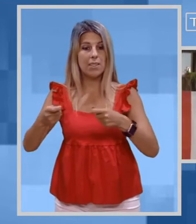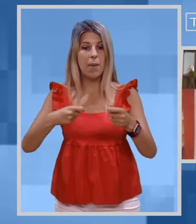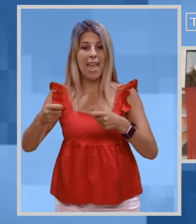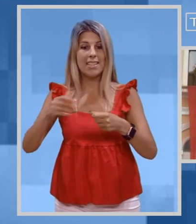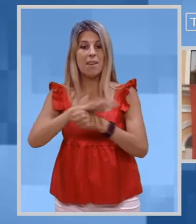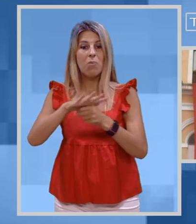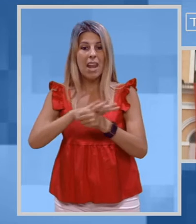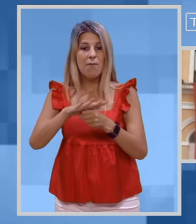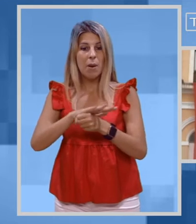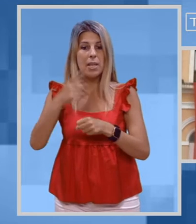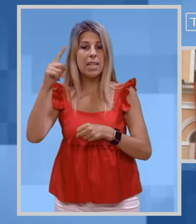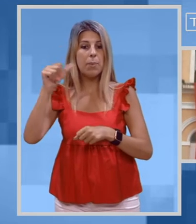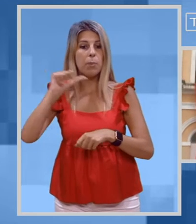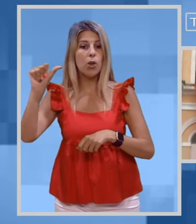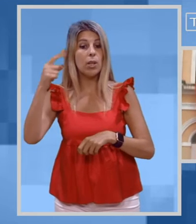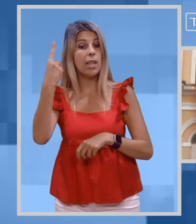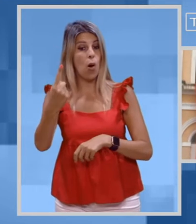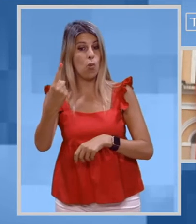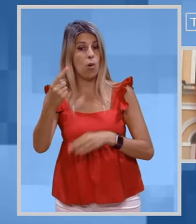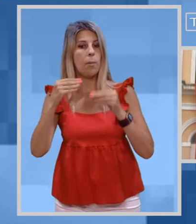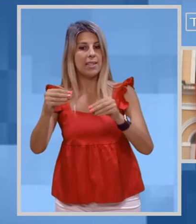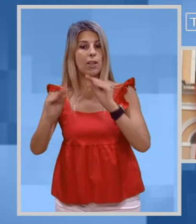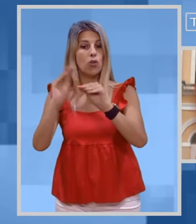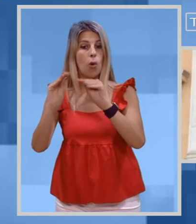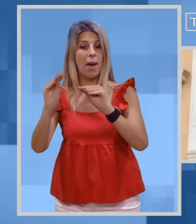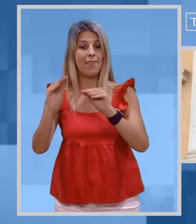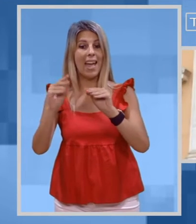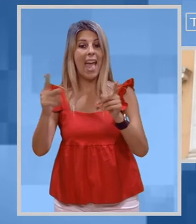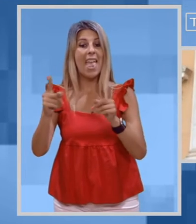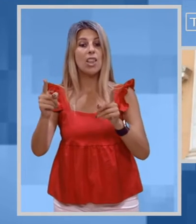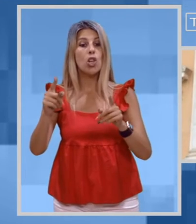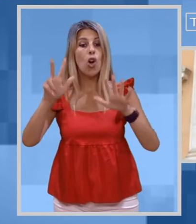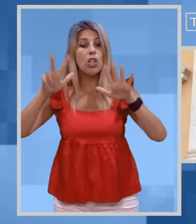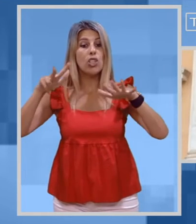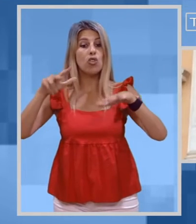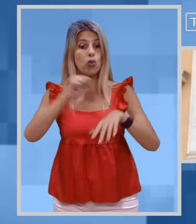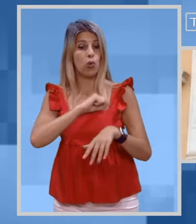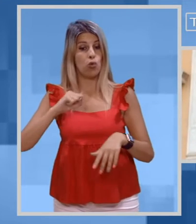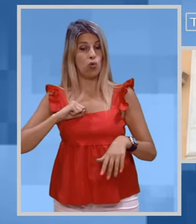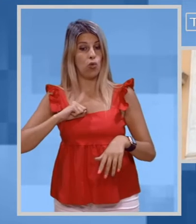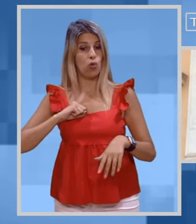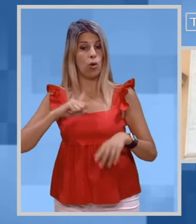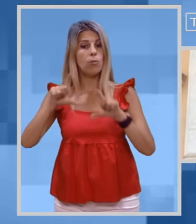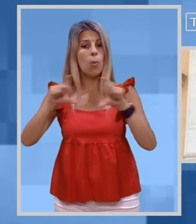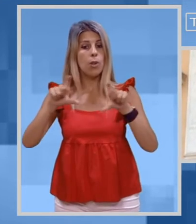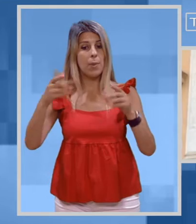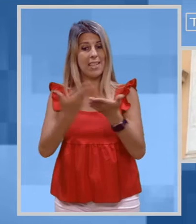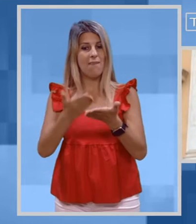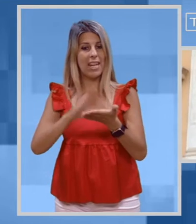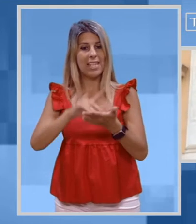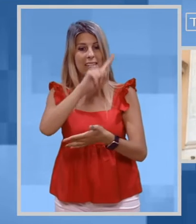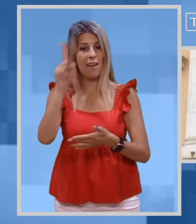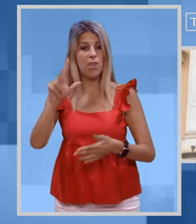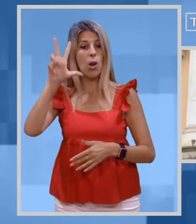assegnati buoni spesa ai nuclei familiari per la Priorità 1, che hanno presentato domanda entro il 18 giugno.